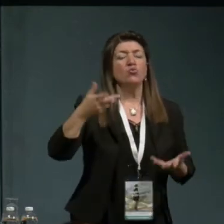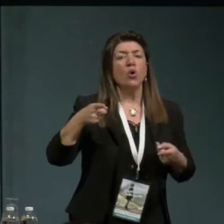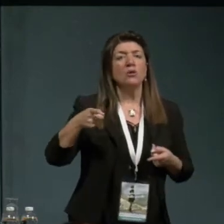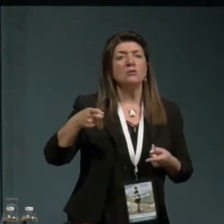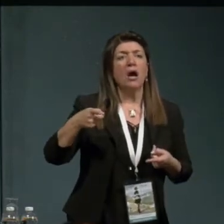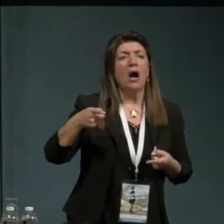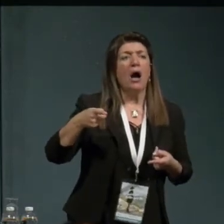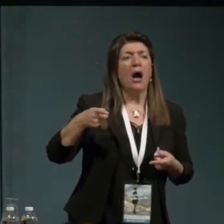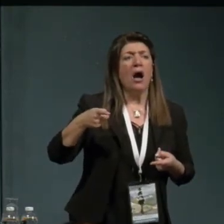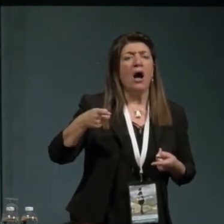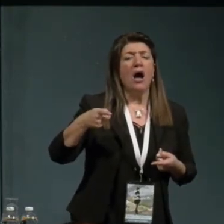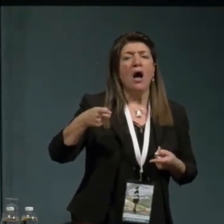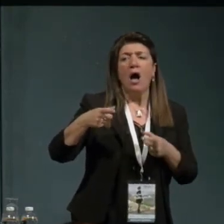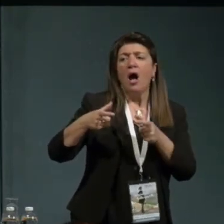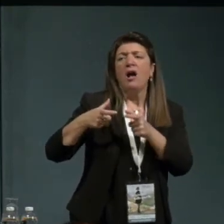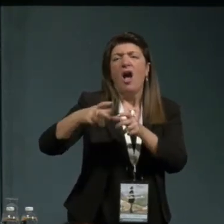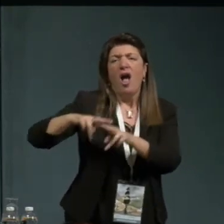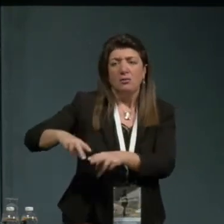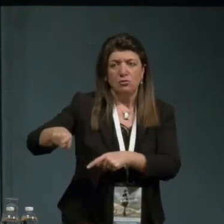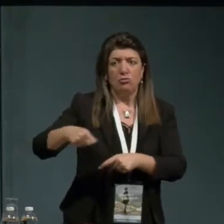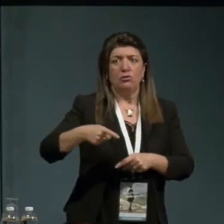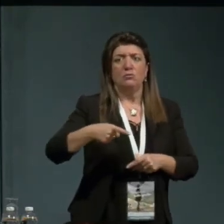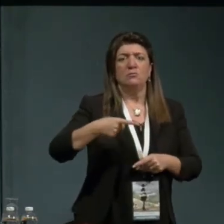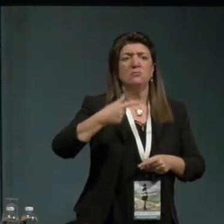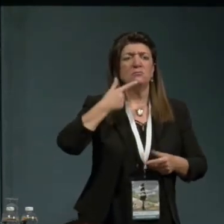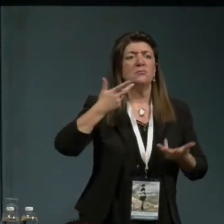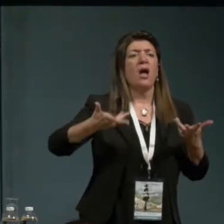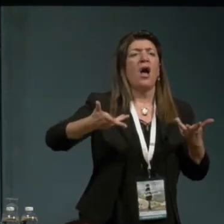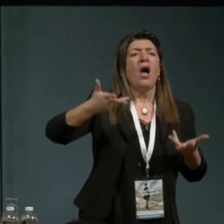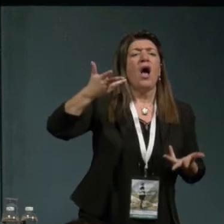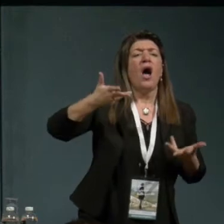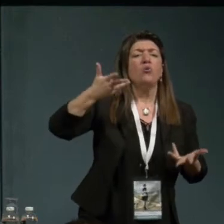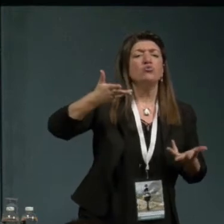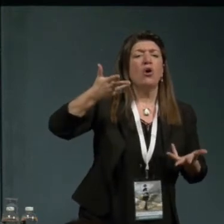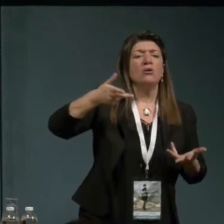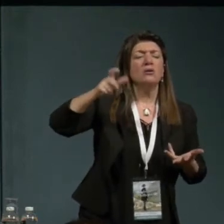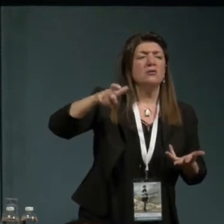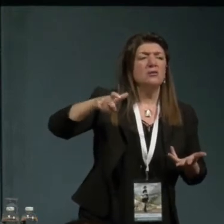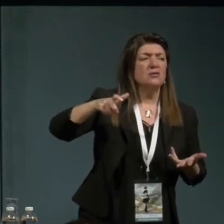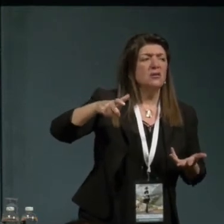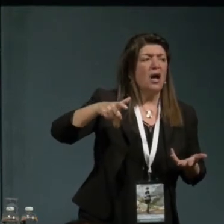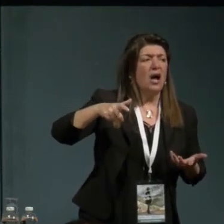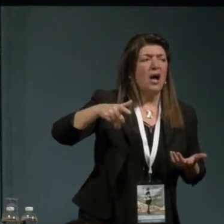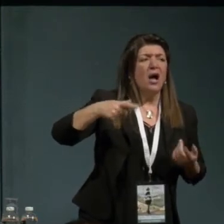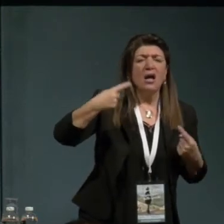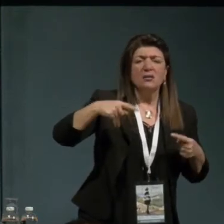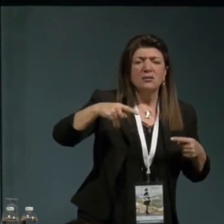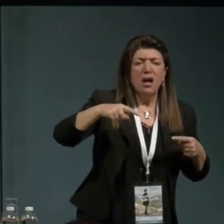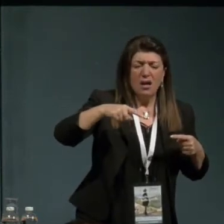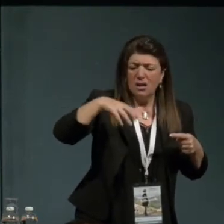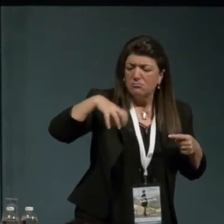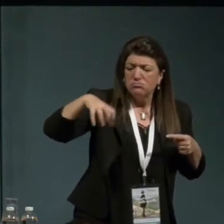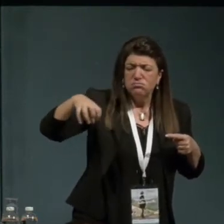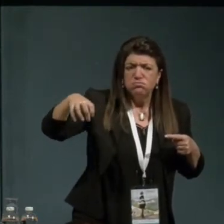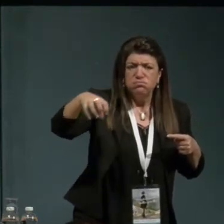in Egipto autorità della famiglia degli stati uniti e